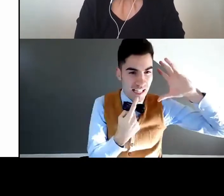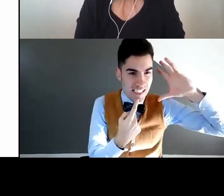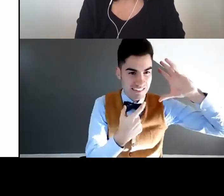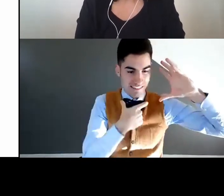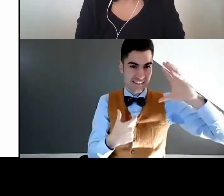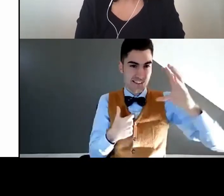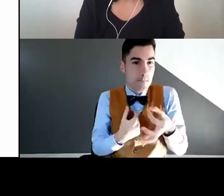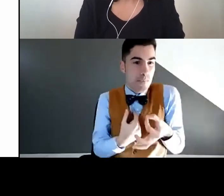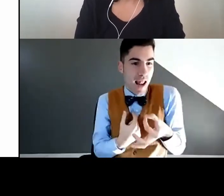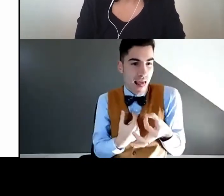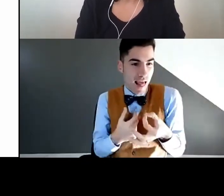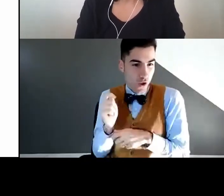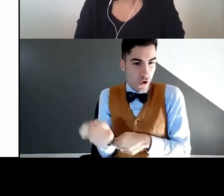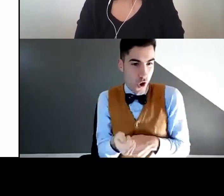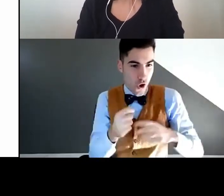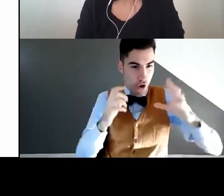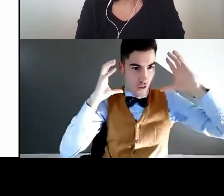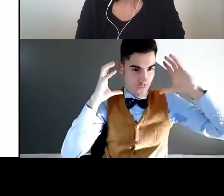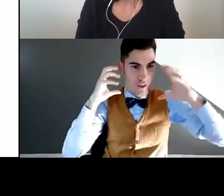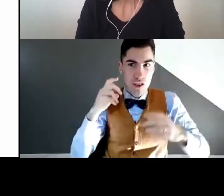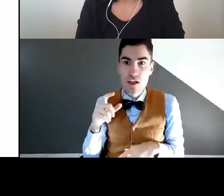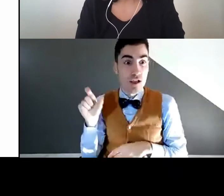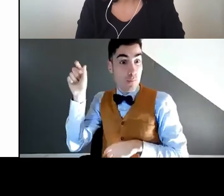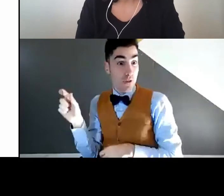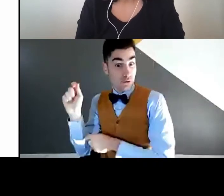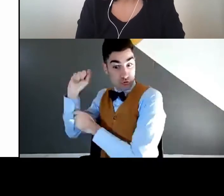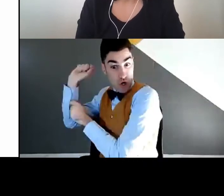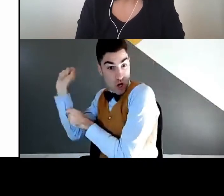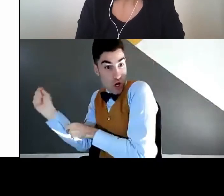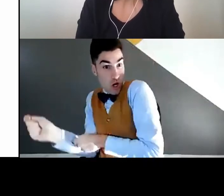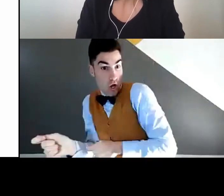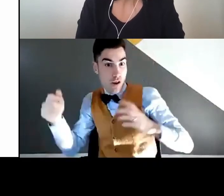Il racconto, c'è una pallina da golf,